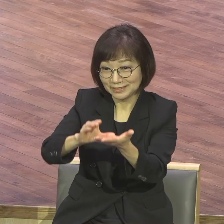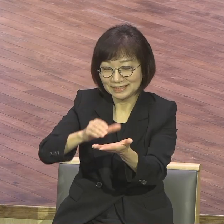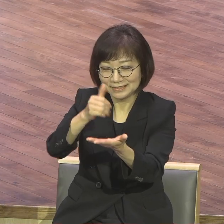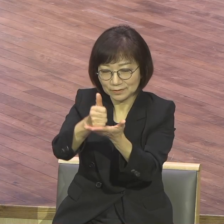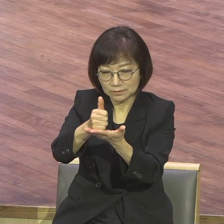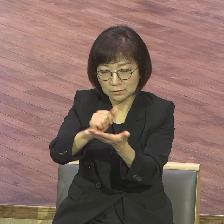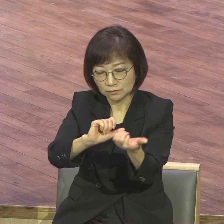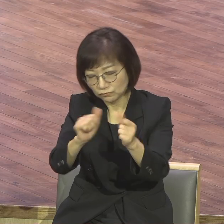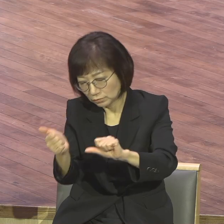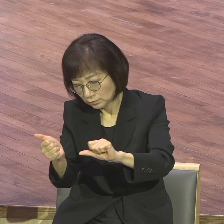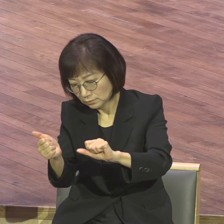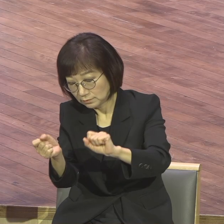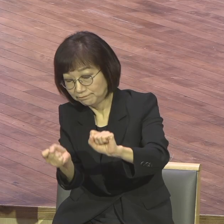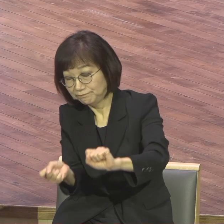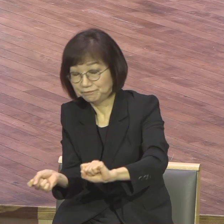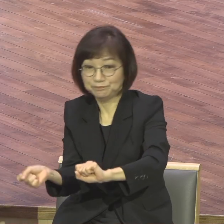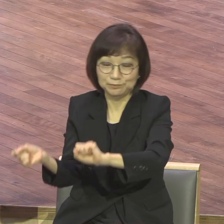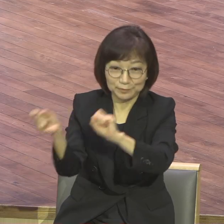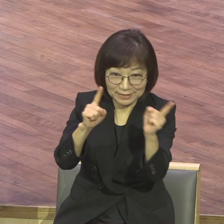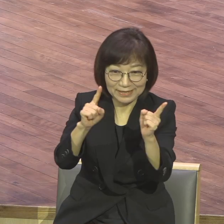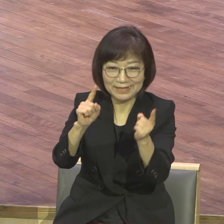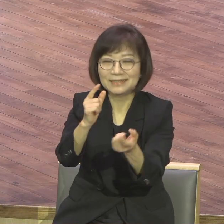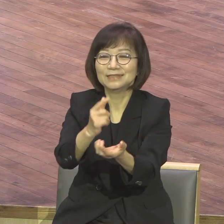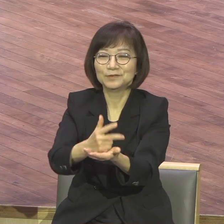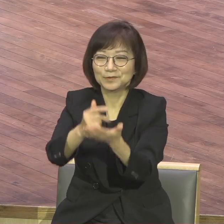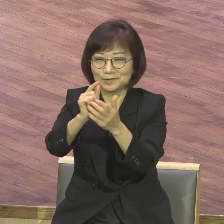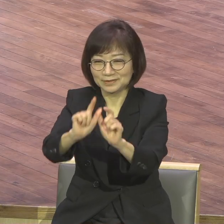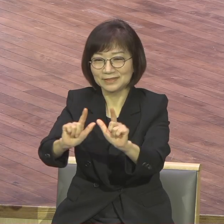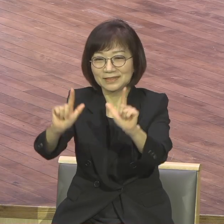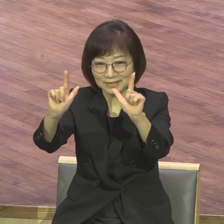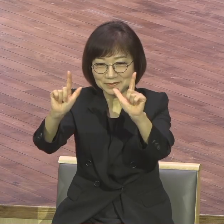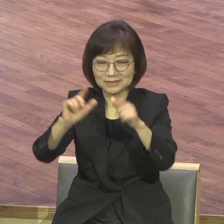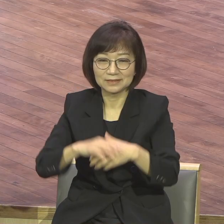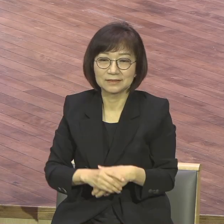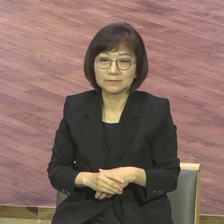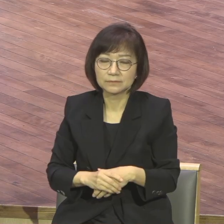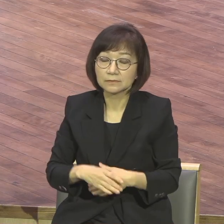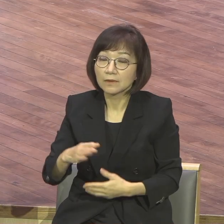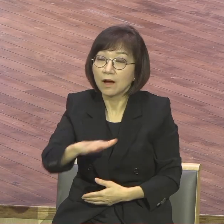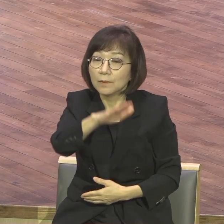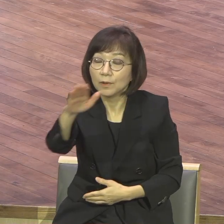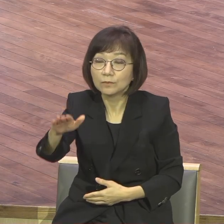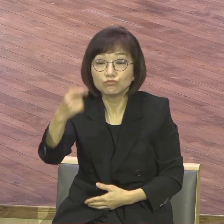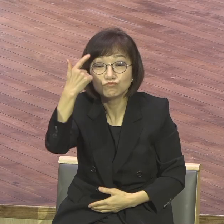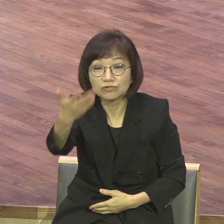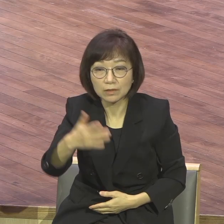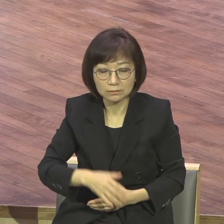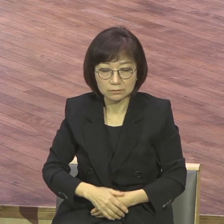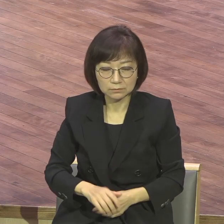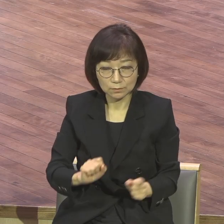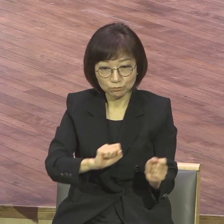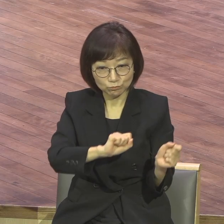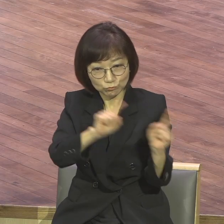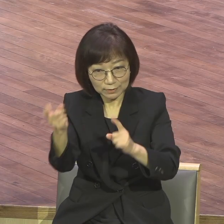부활주일입니다. 여러분들은 부활주를 하면 무슨 그런 단어가